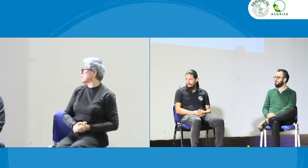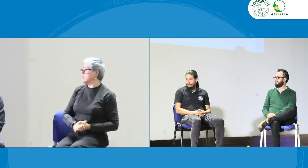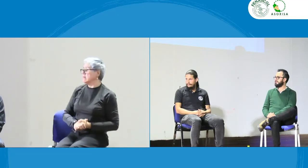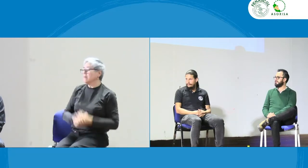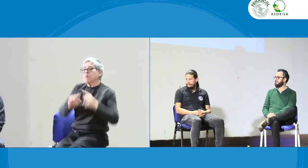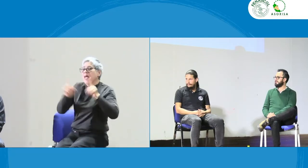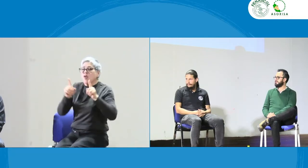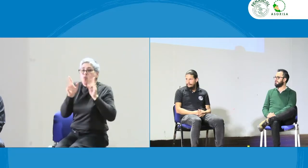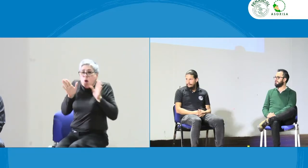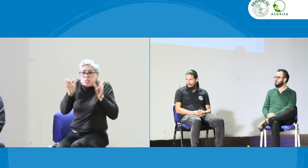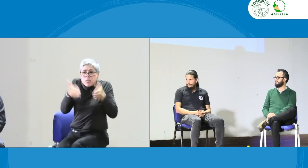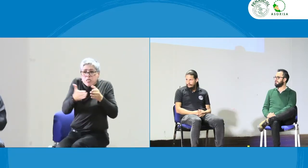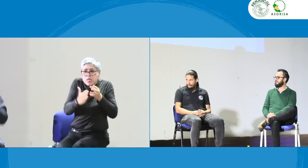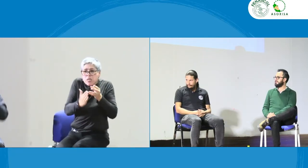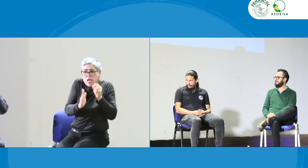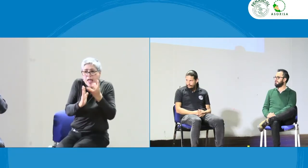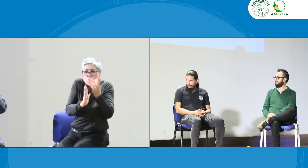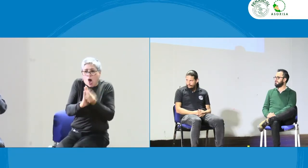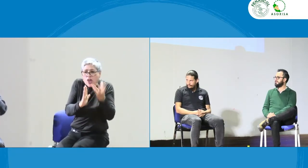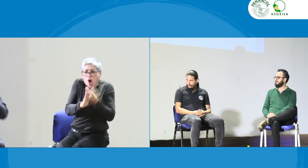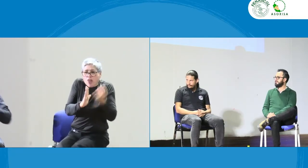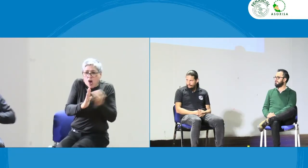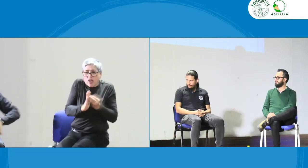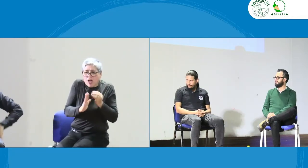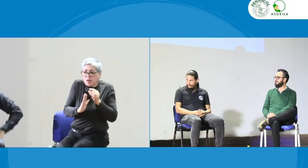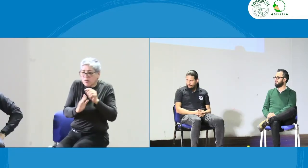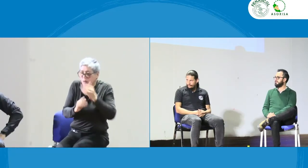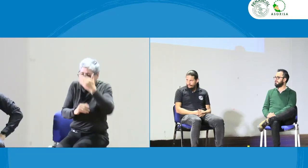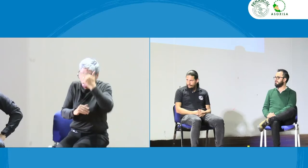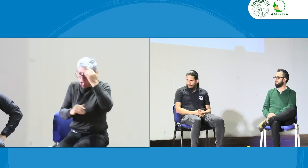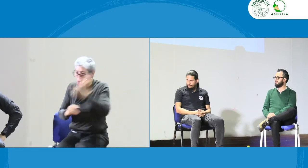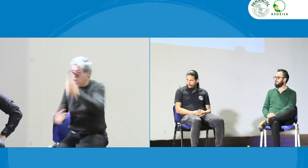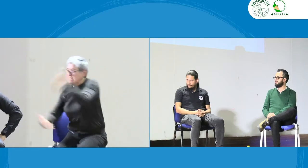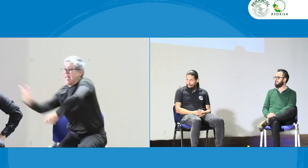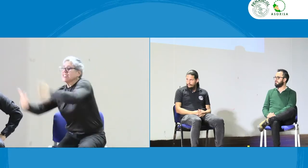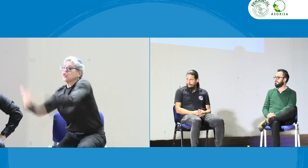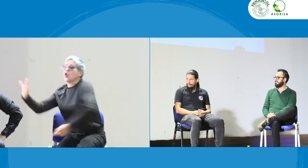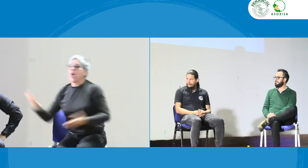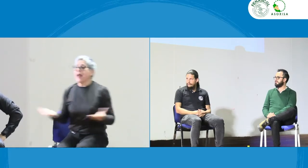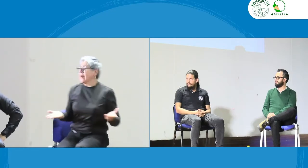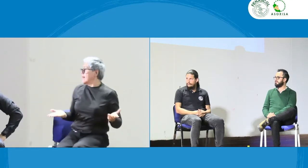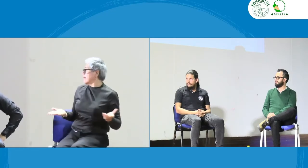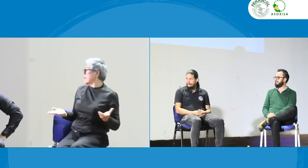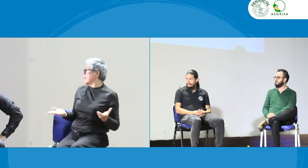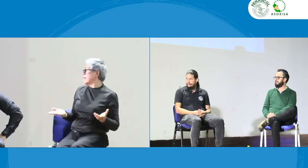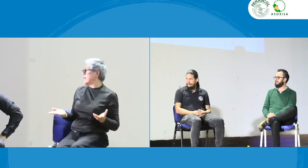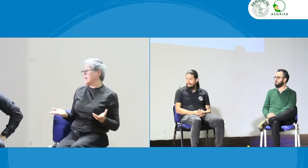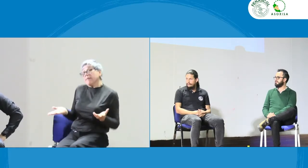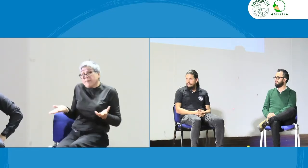de la sociedad civil, puede tener este rol y que se pueda sancionar.